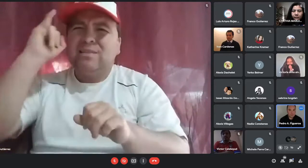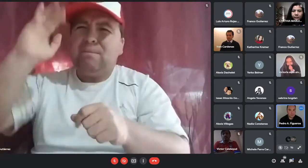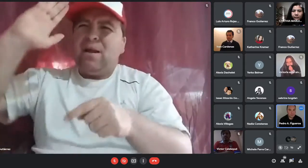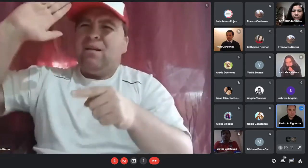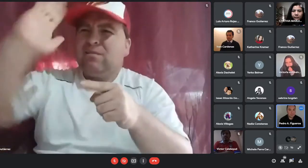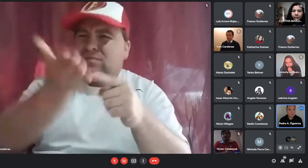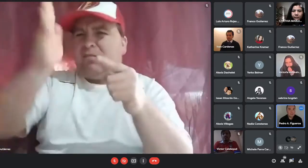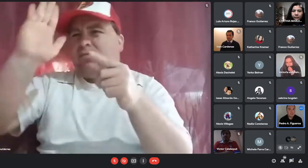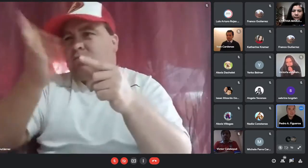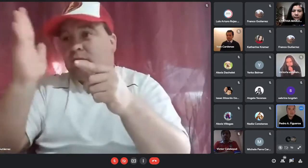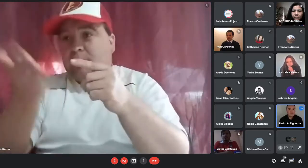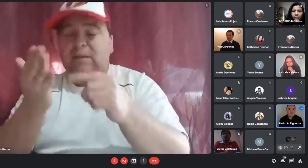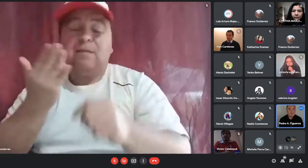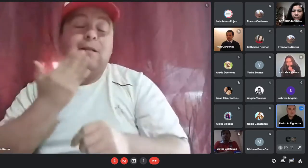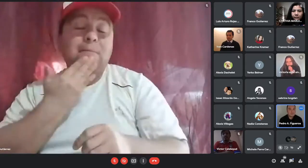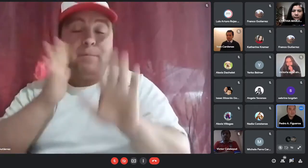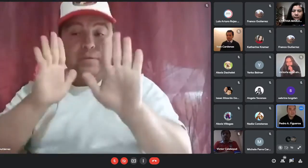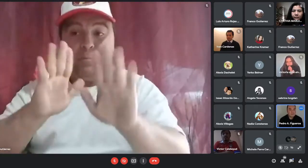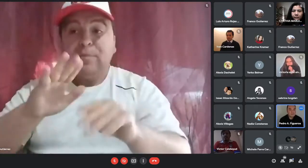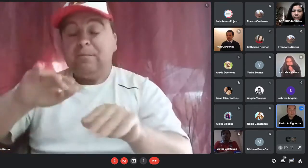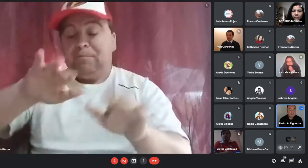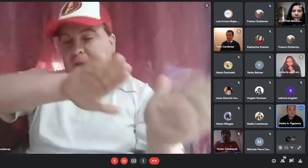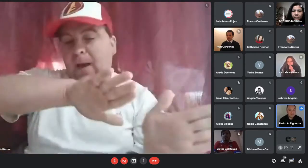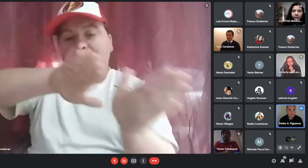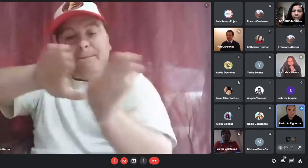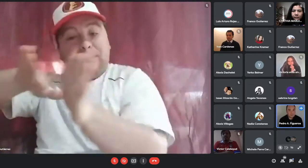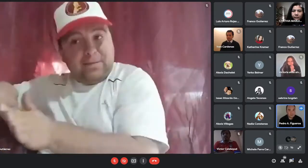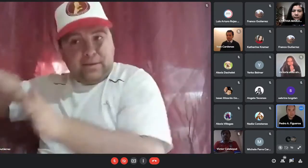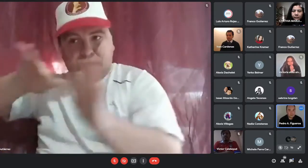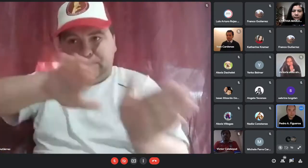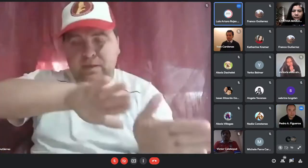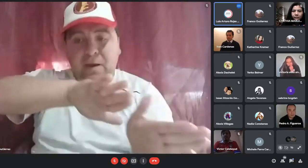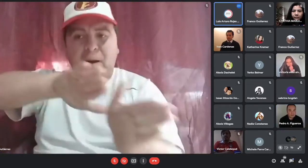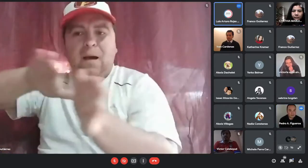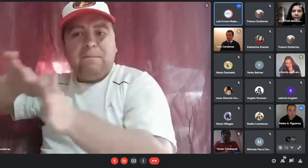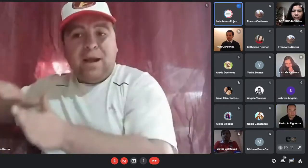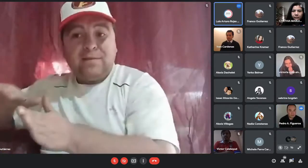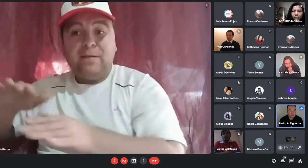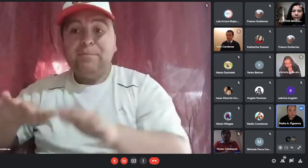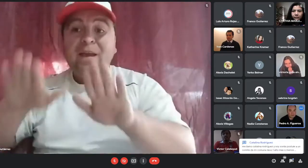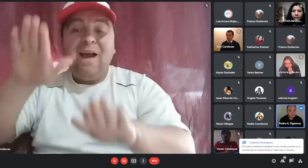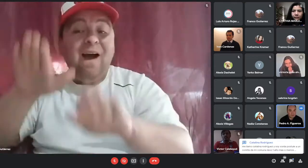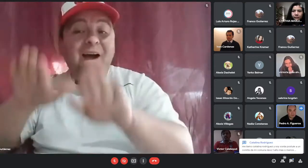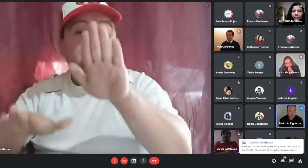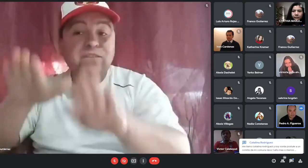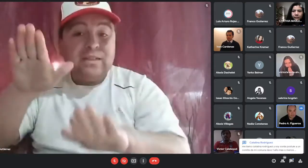¿por qué? un momento un tema aparte me dice a veces